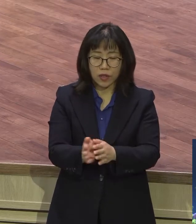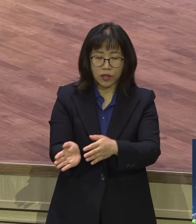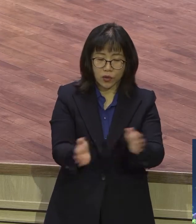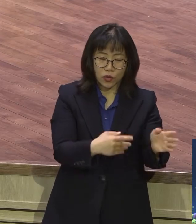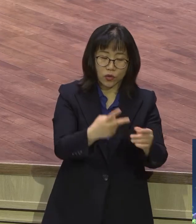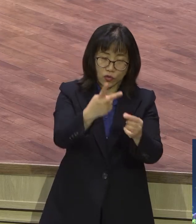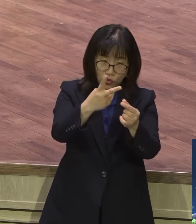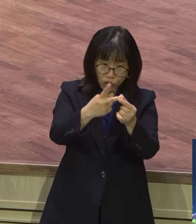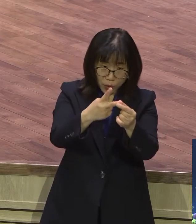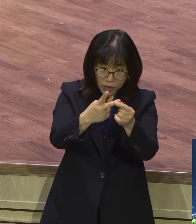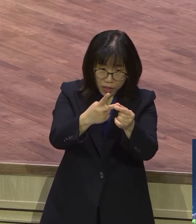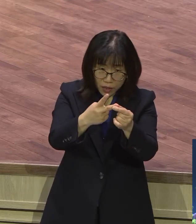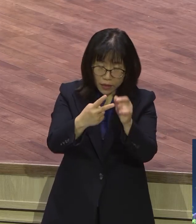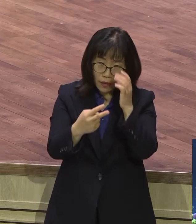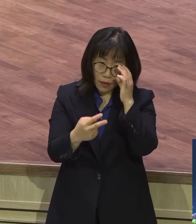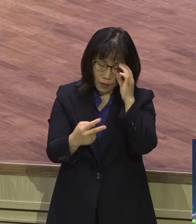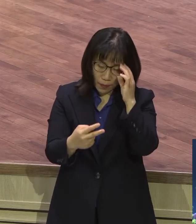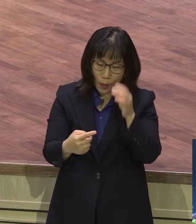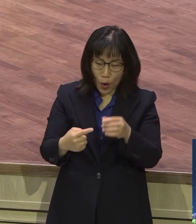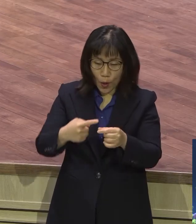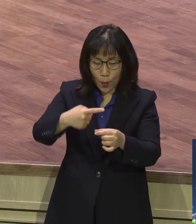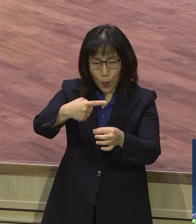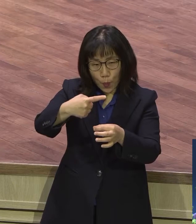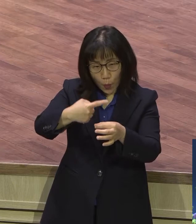지키는 절기라고 해서 맥추절